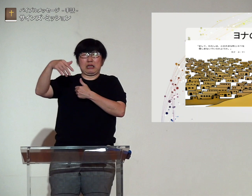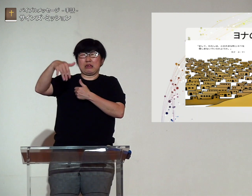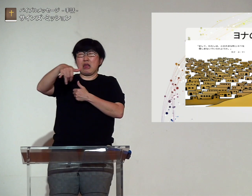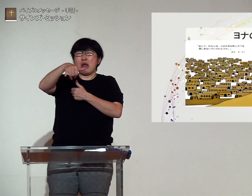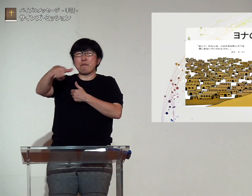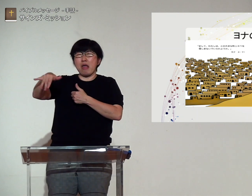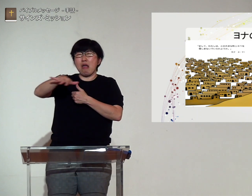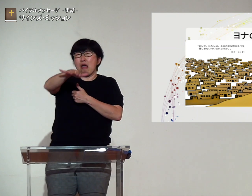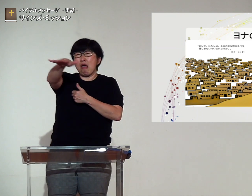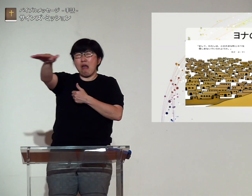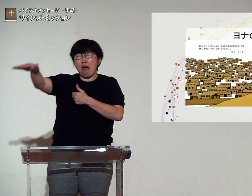めていたニネベ